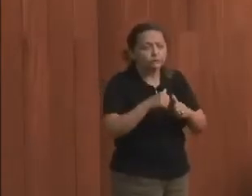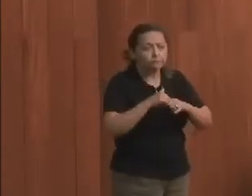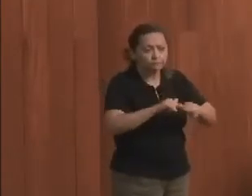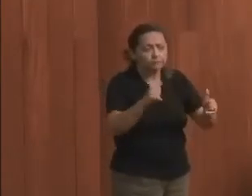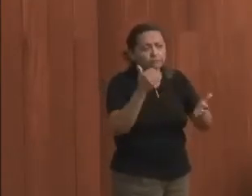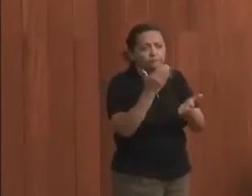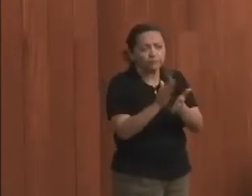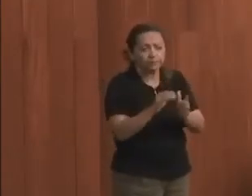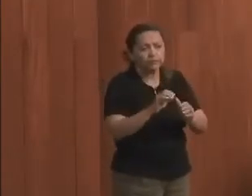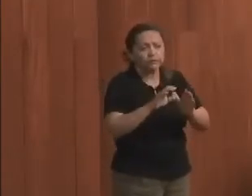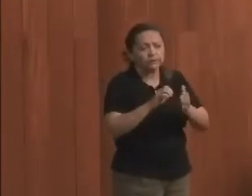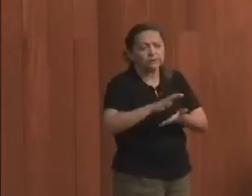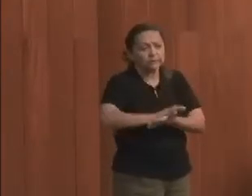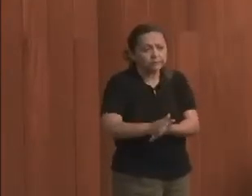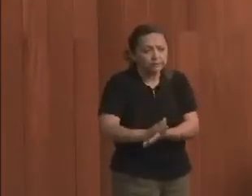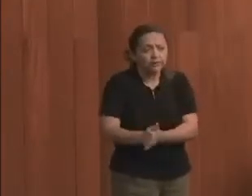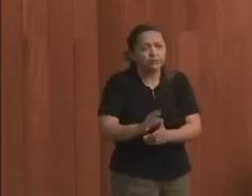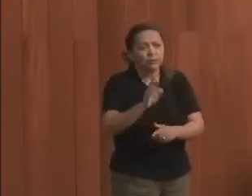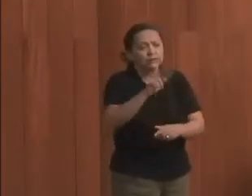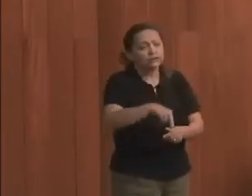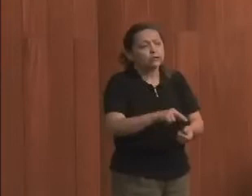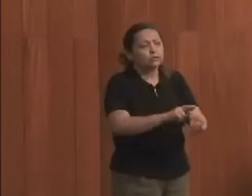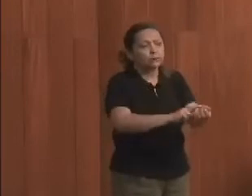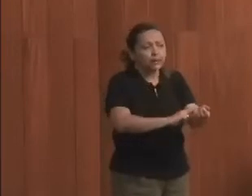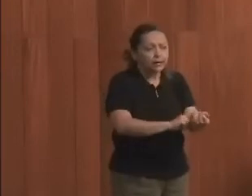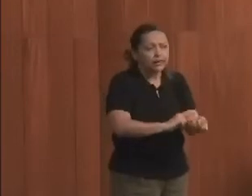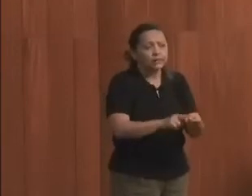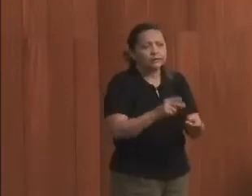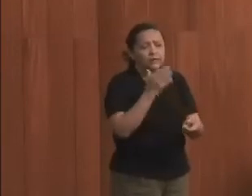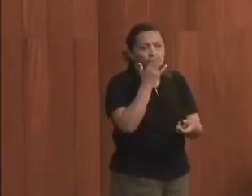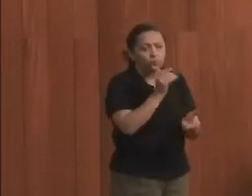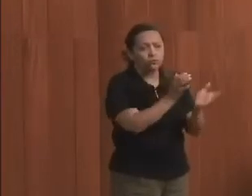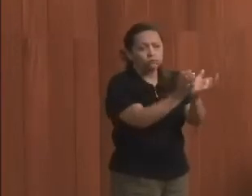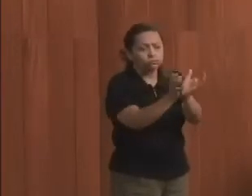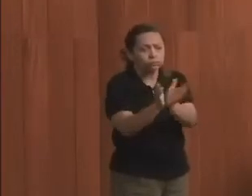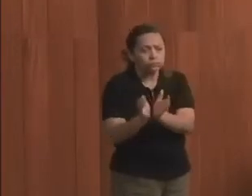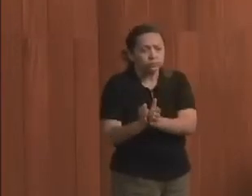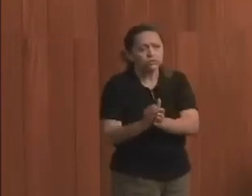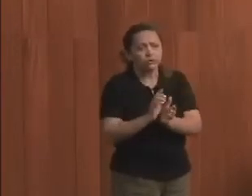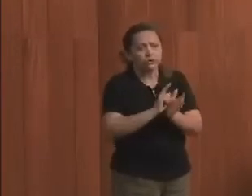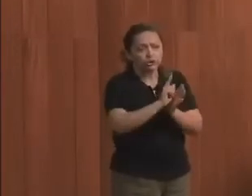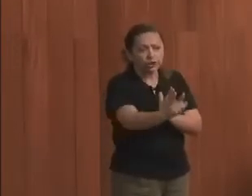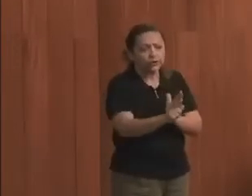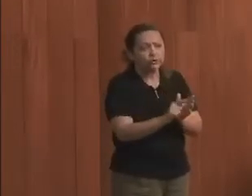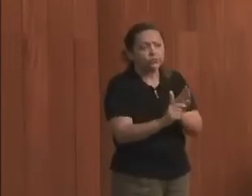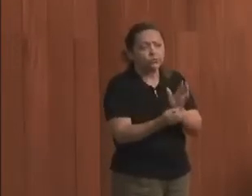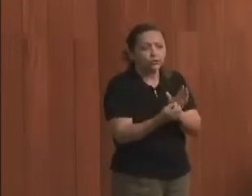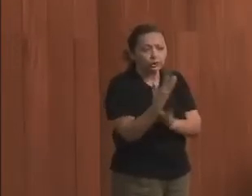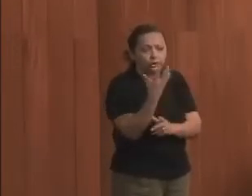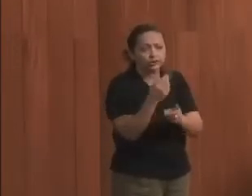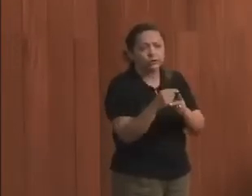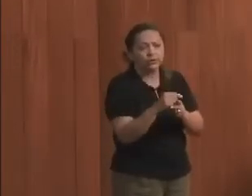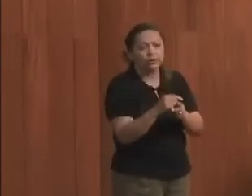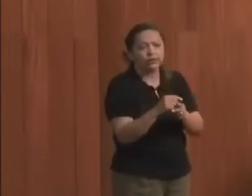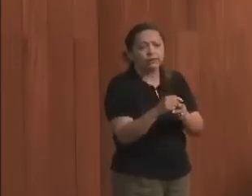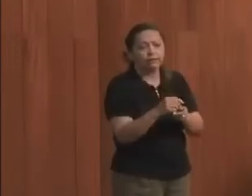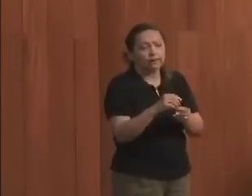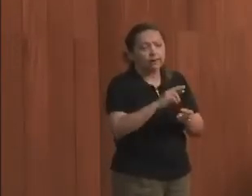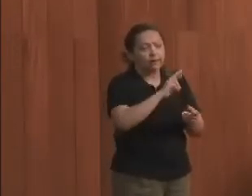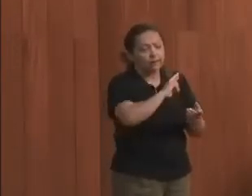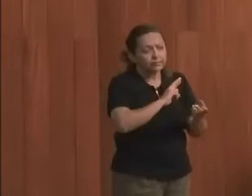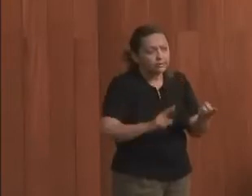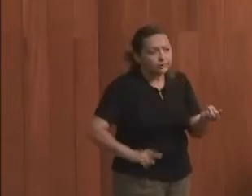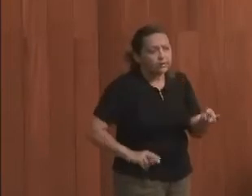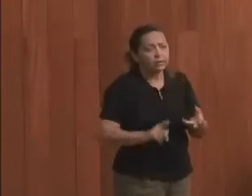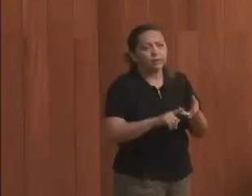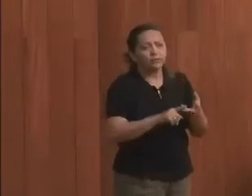discriminação em razão da raça, coetnia, gênero, origem, crença, idade,